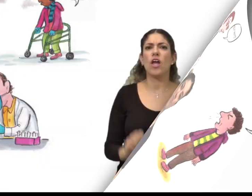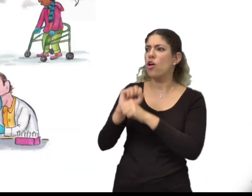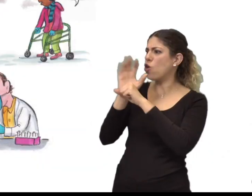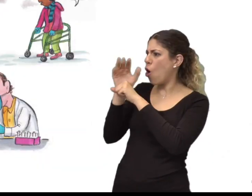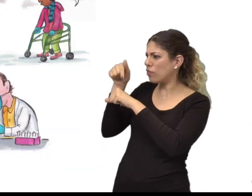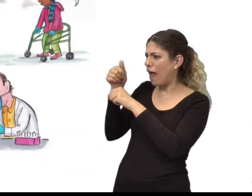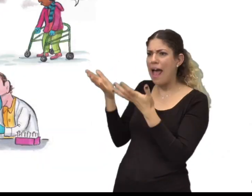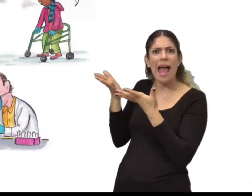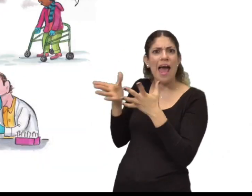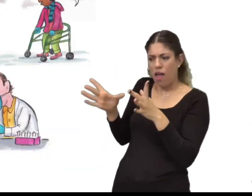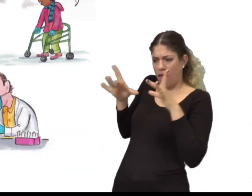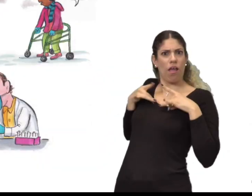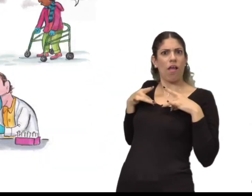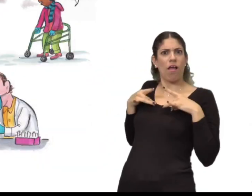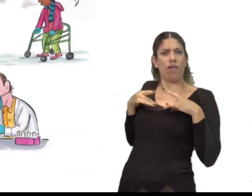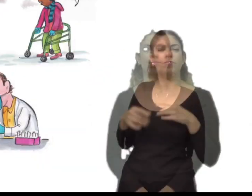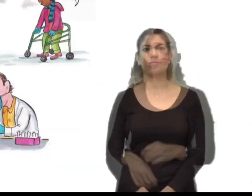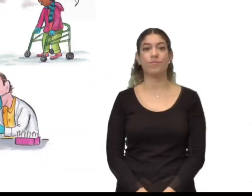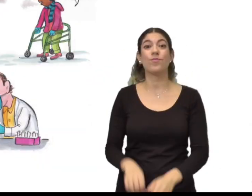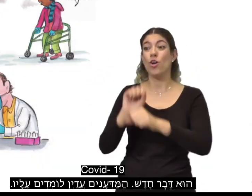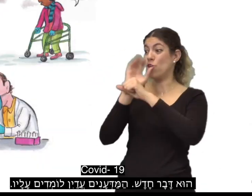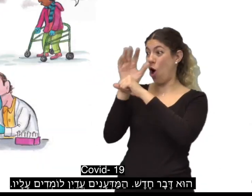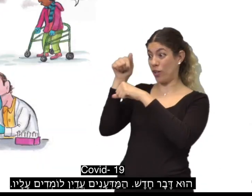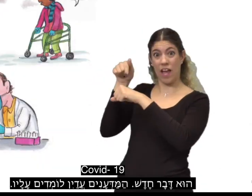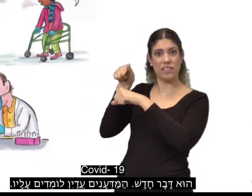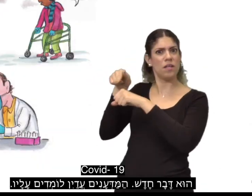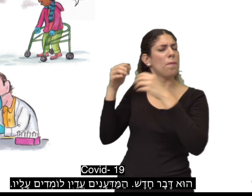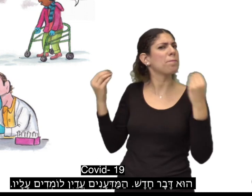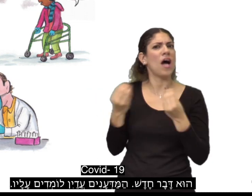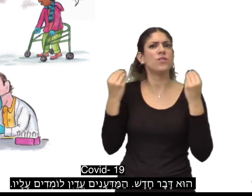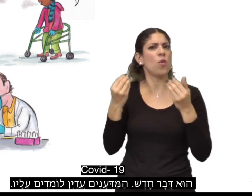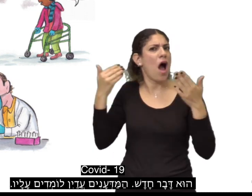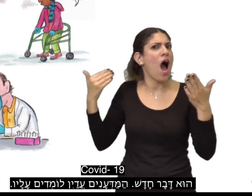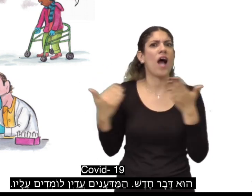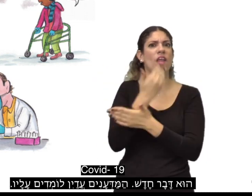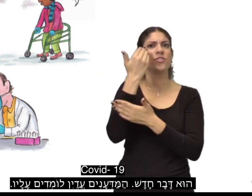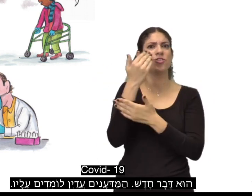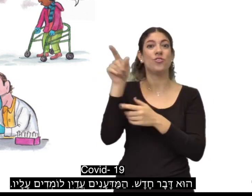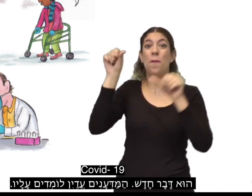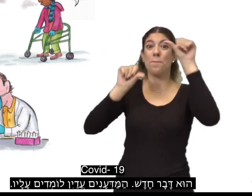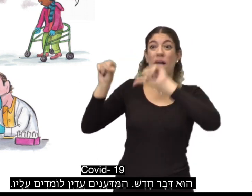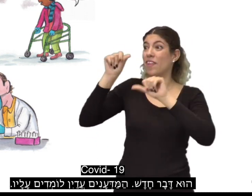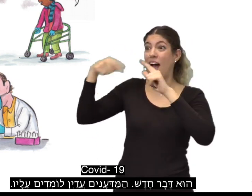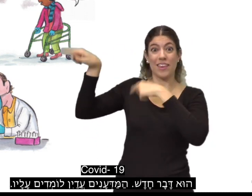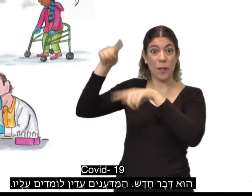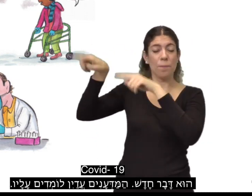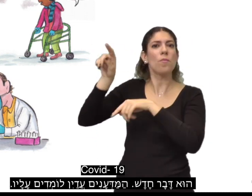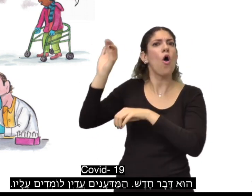איך נדבקים בנגיף קורונה? קוביד-19 הוא דבר חדש. המדענים עדיין